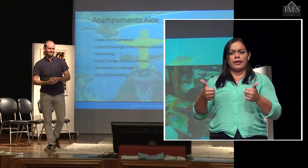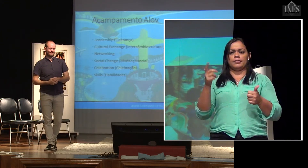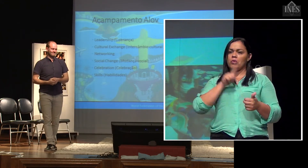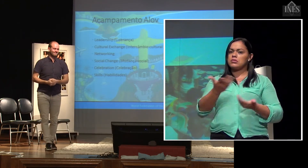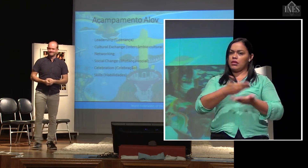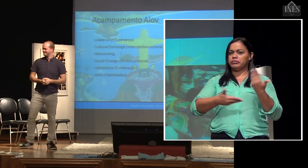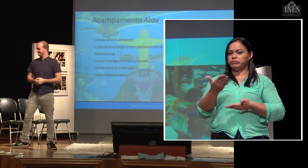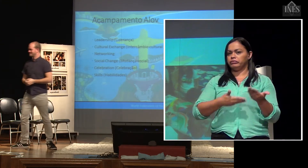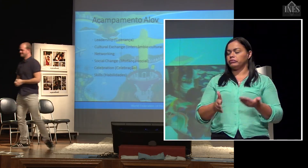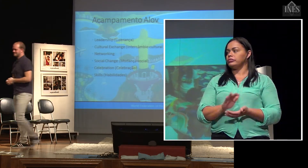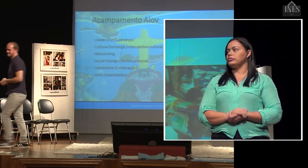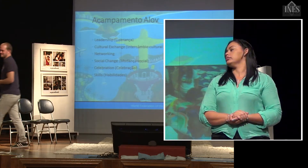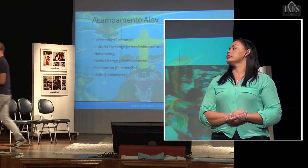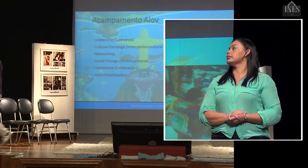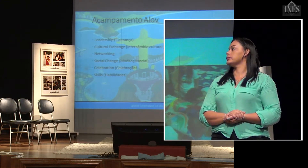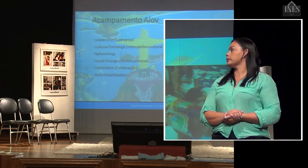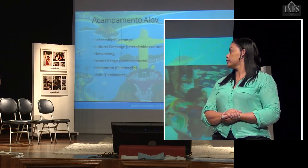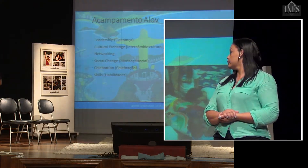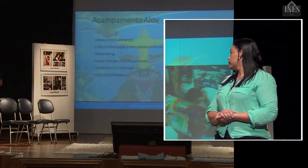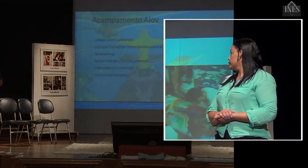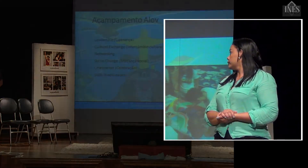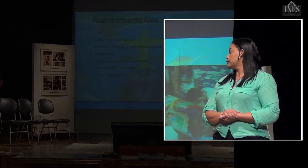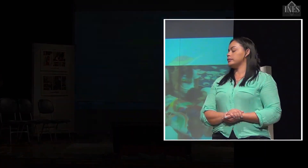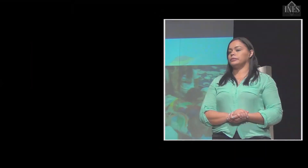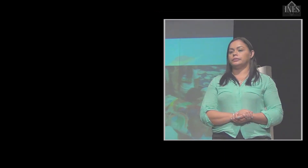autonomia muito alto e ser feliz com esse tipo de satisfação que elas acham entre si.